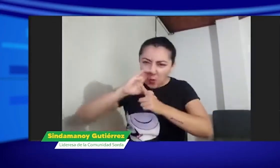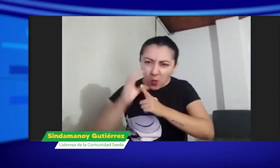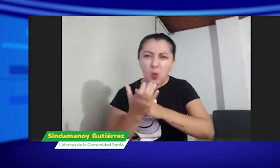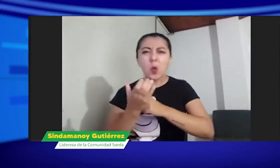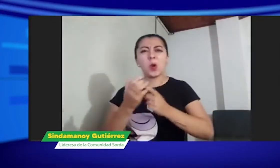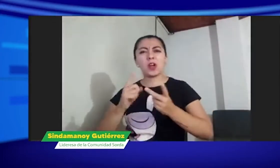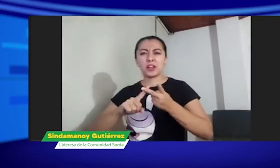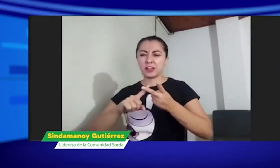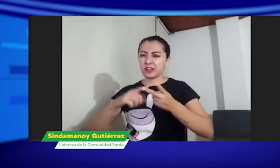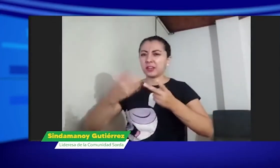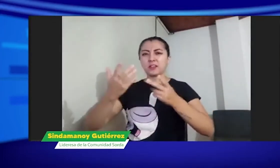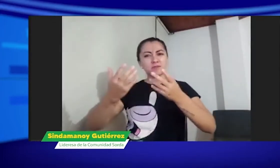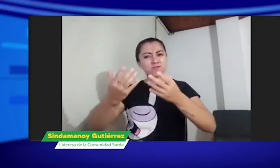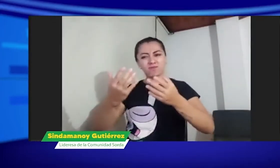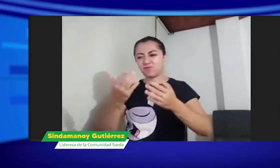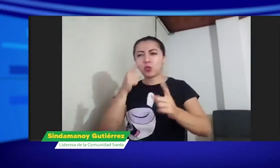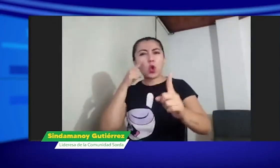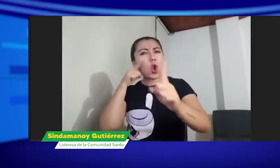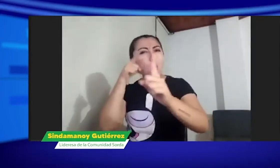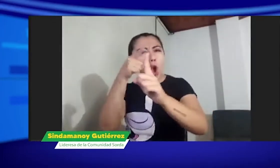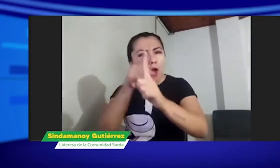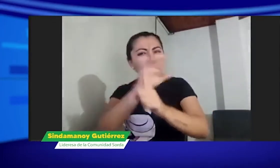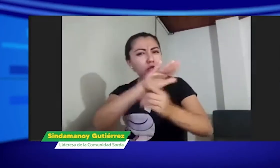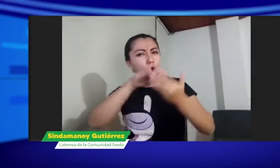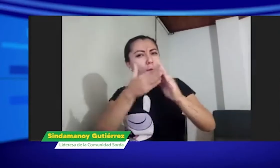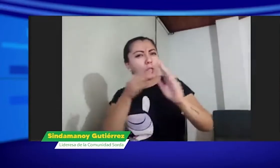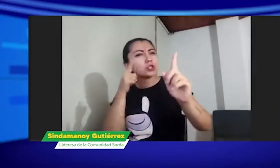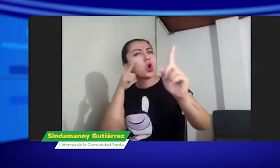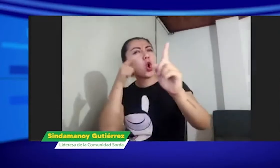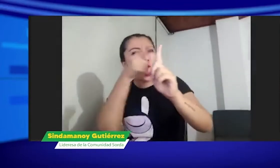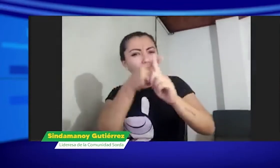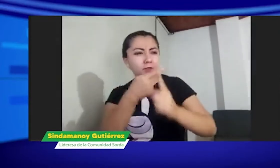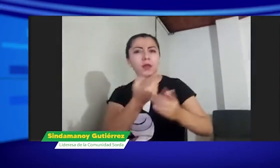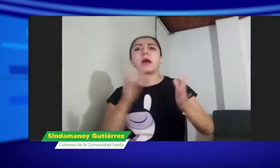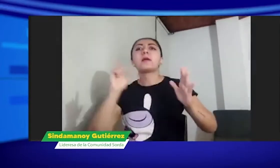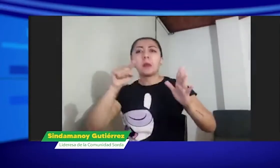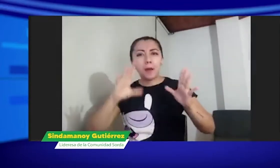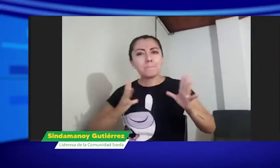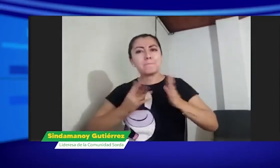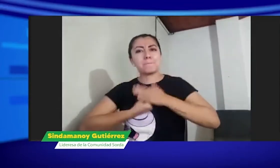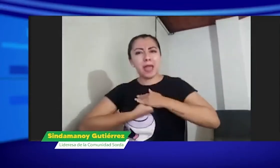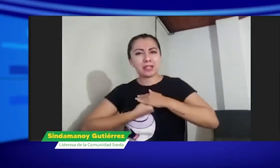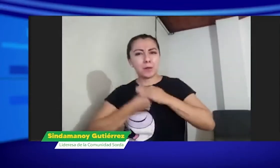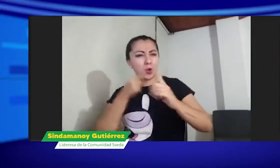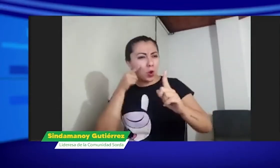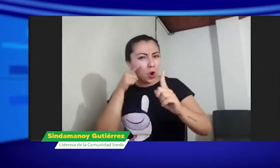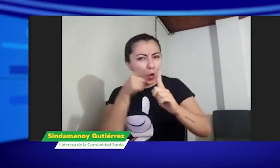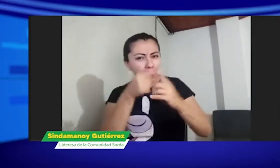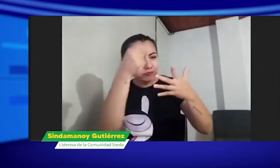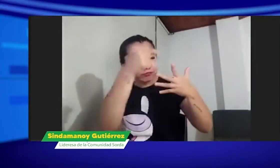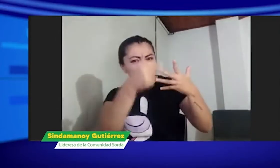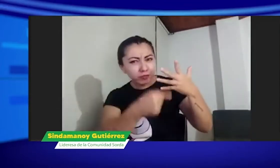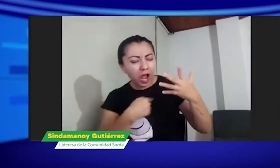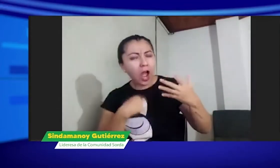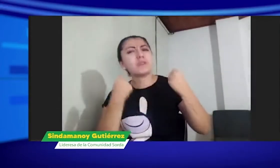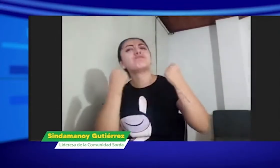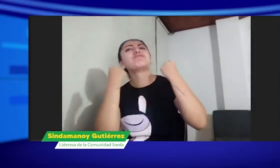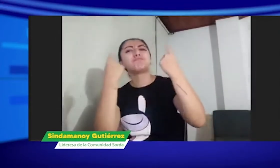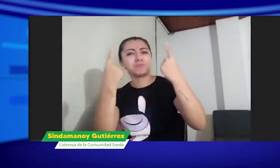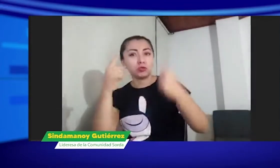conocerla. Pero en cuanto a la cultura, los objetivos como comunidad, también nuestro patrimonio,